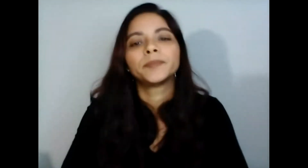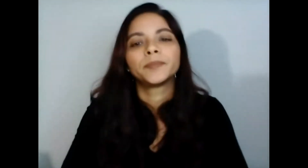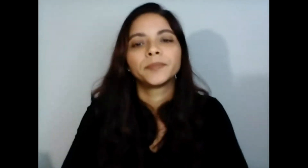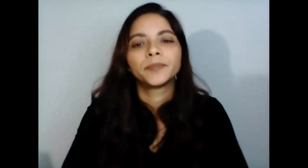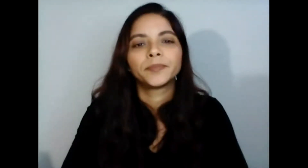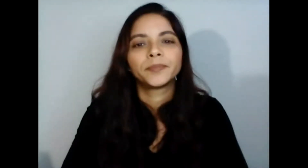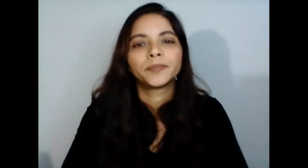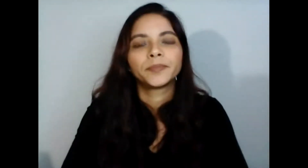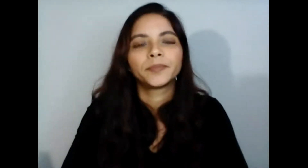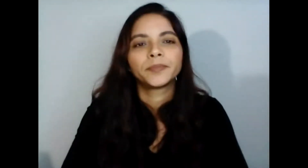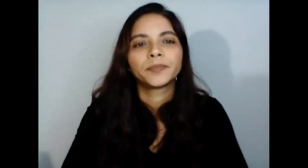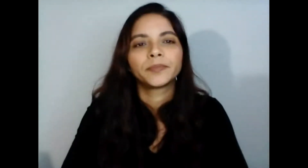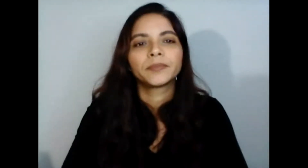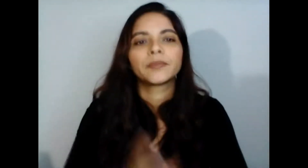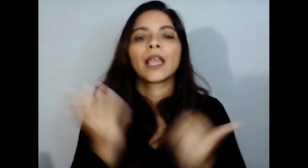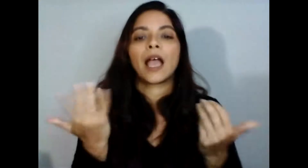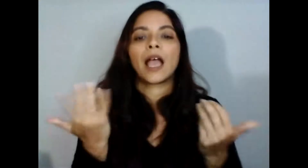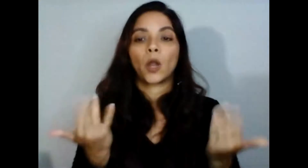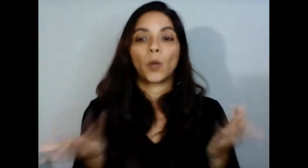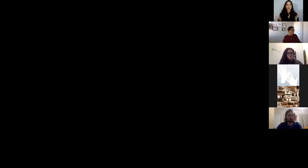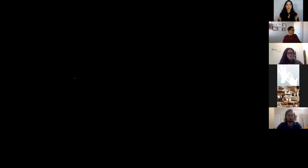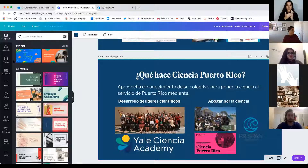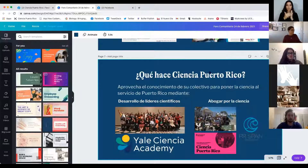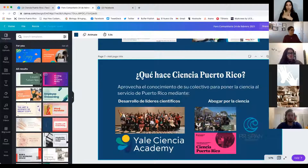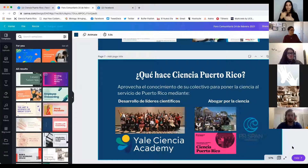Entonces, déjame volver a compartir mi pantalla.